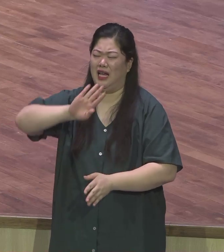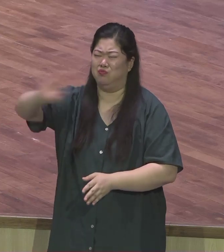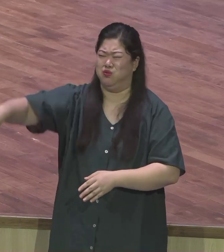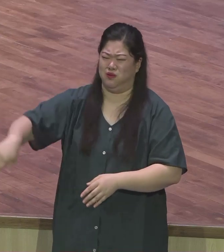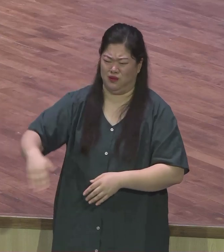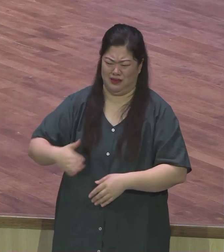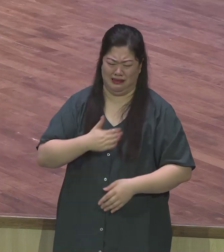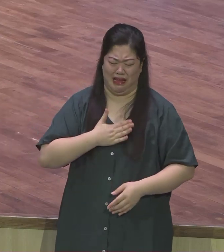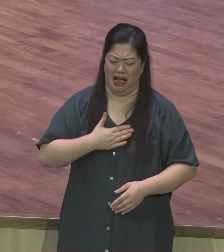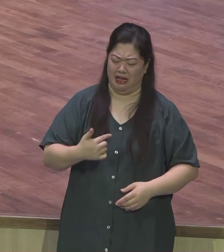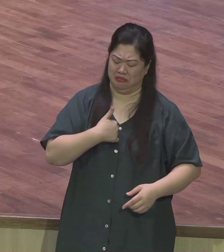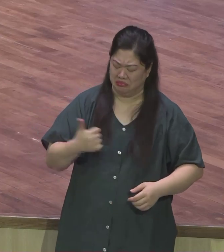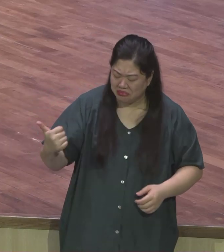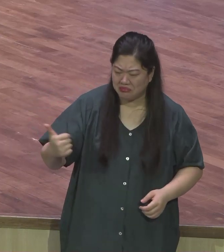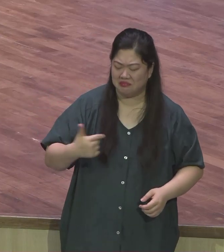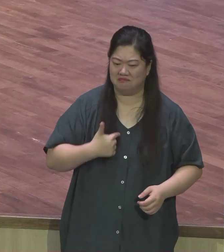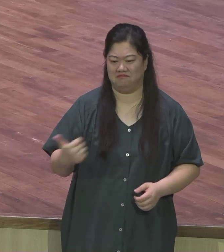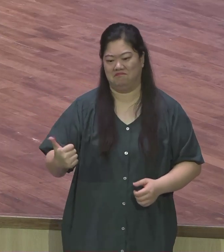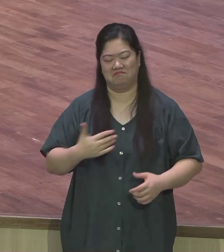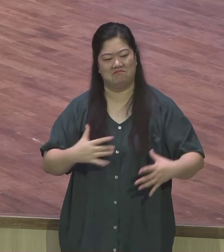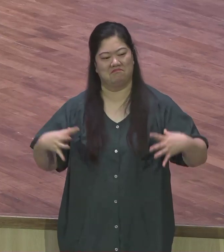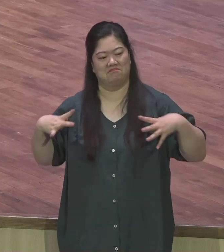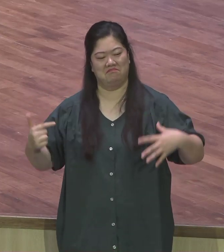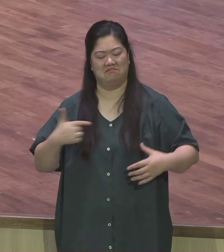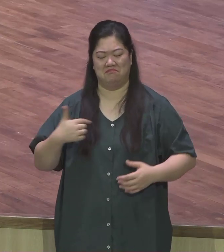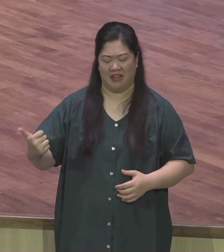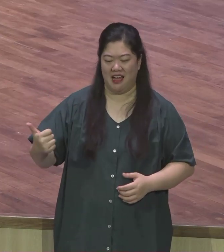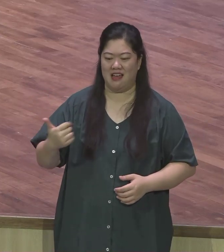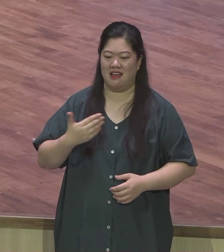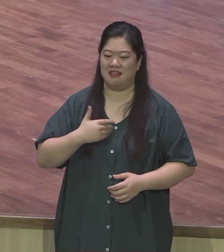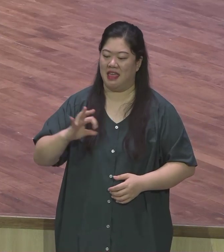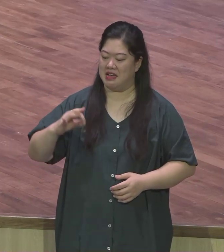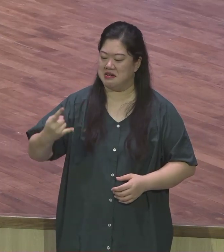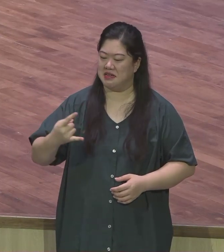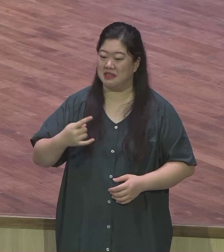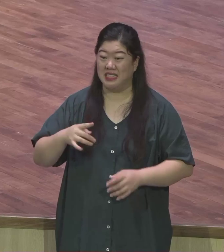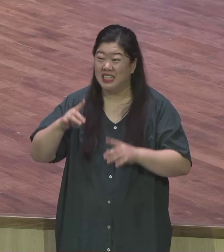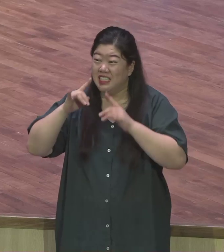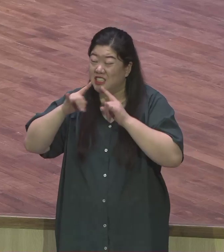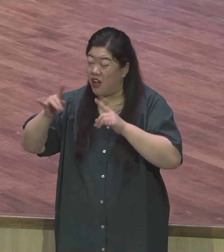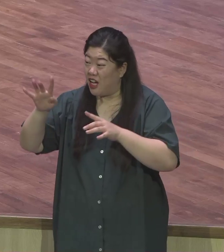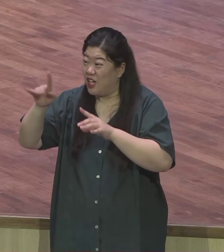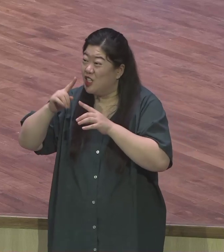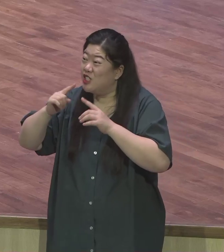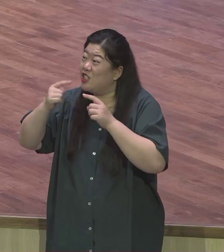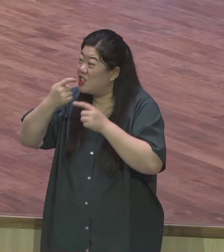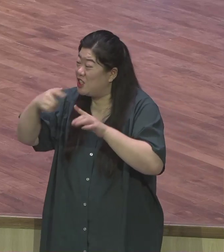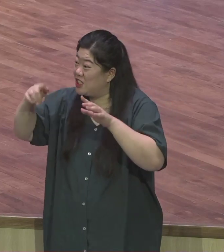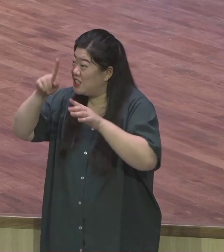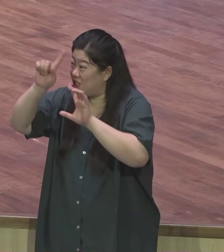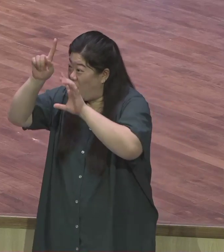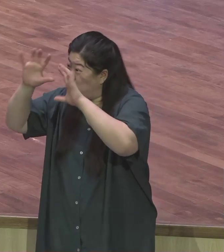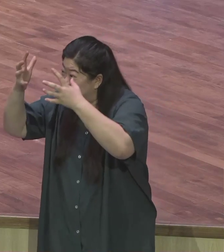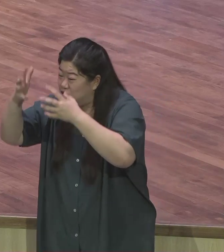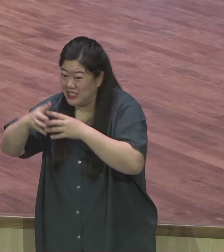정말 그런 분 만났거든요 천국과 지옥이 있다면 내가 차라리 지옥을 가겠노라고 내가 볼 때는